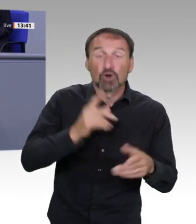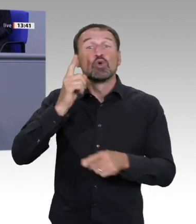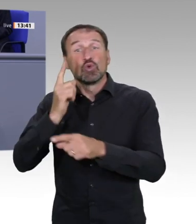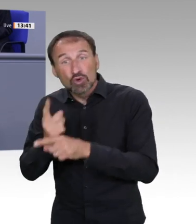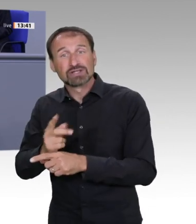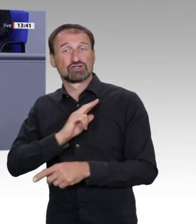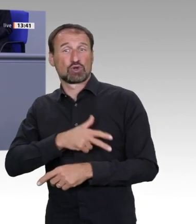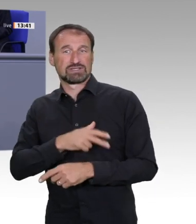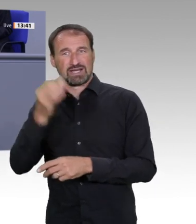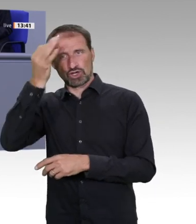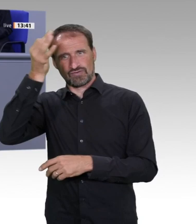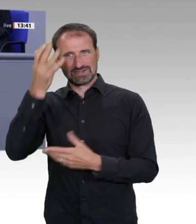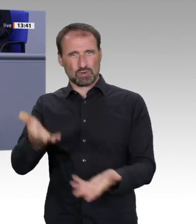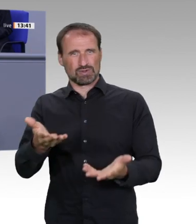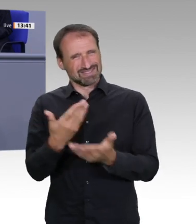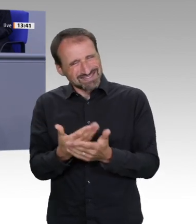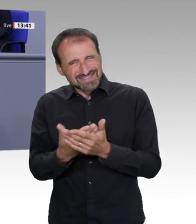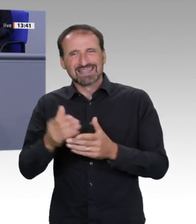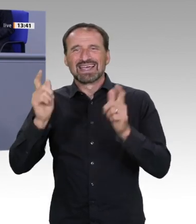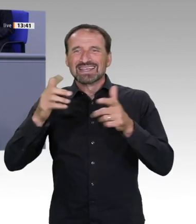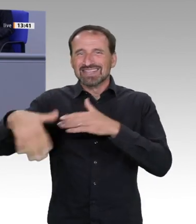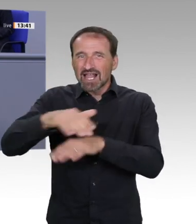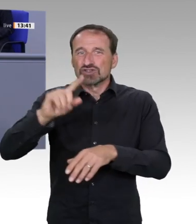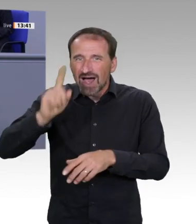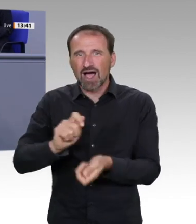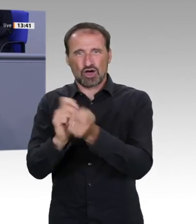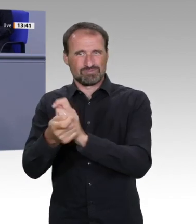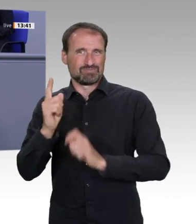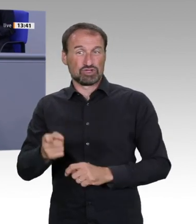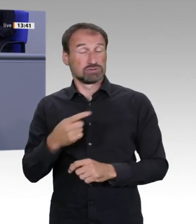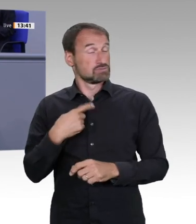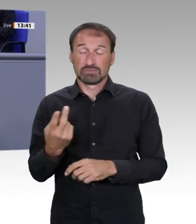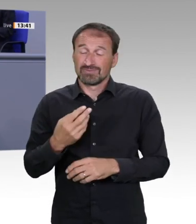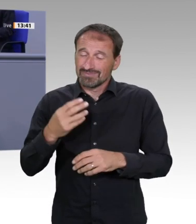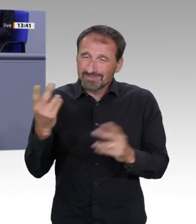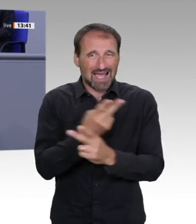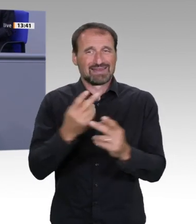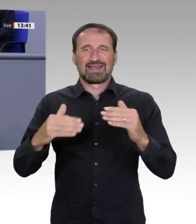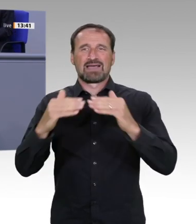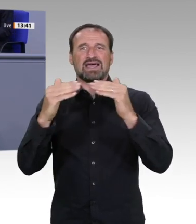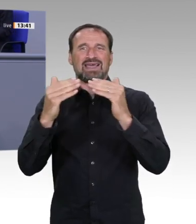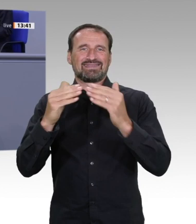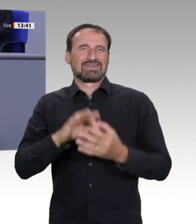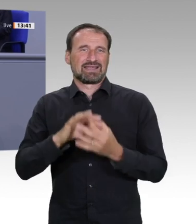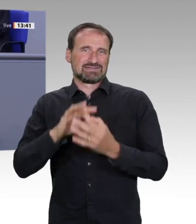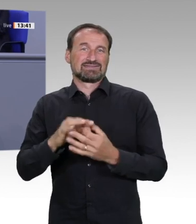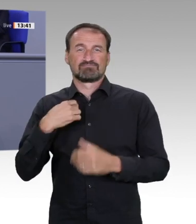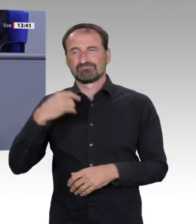befinden uns als Deutschland und Europa in Sachen Digitalisierung in einem gnadenlosen Wettbewerb mit China und den USA.